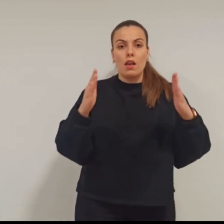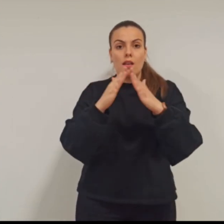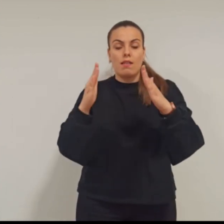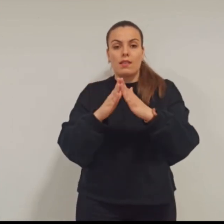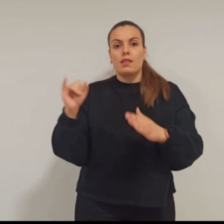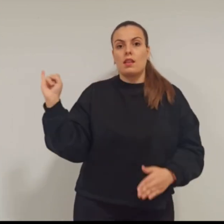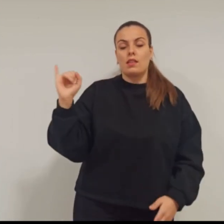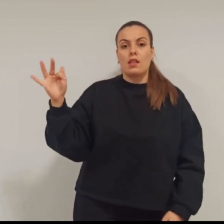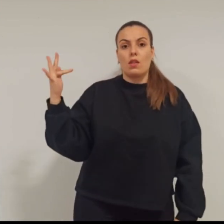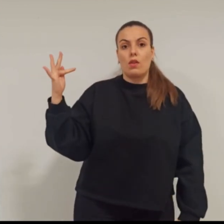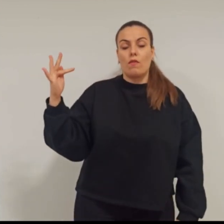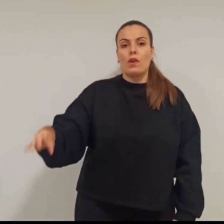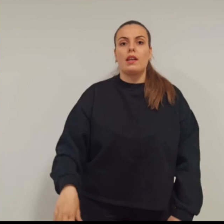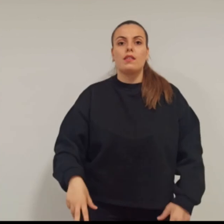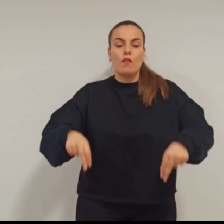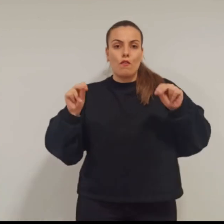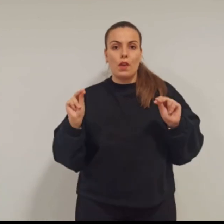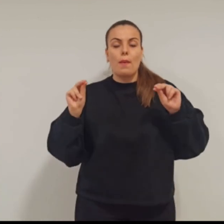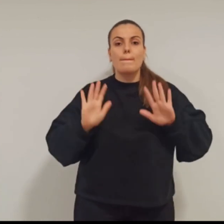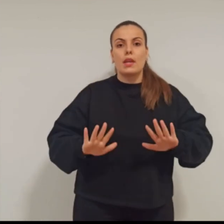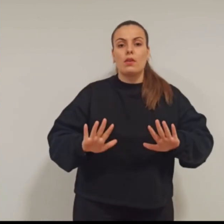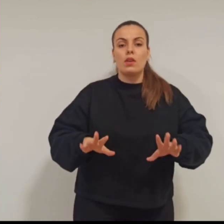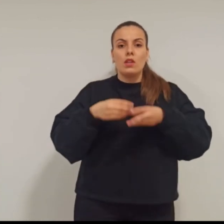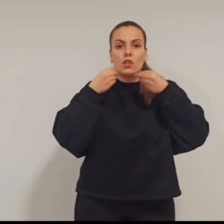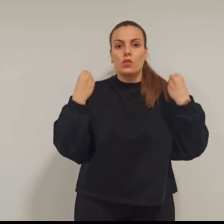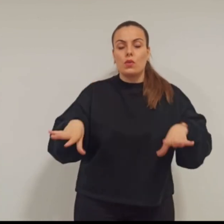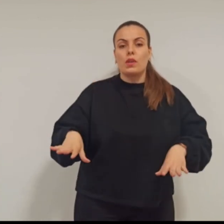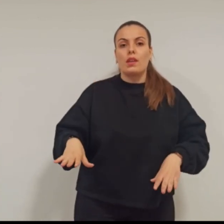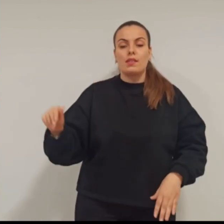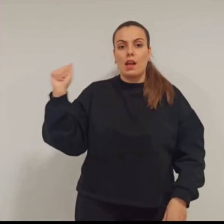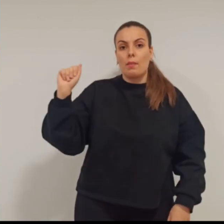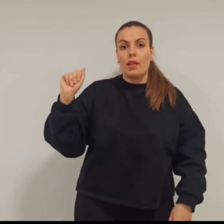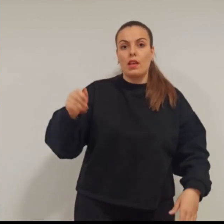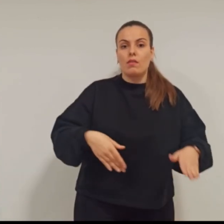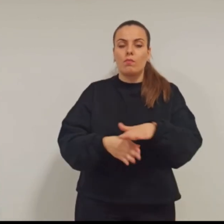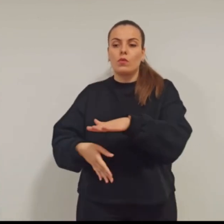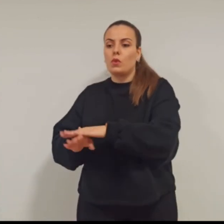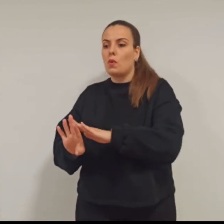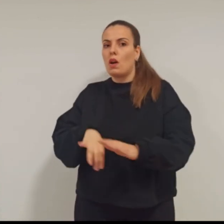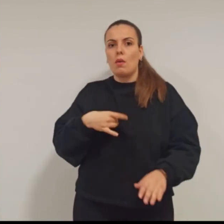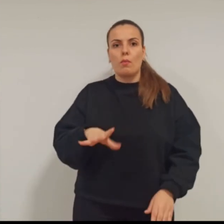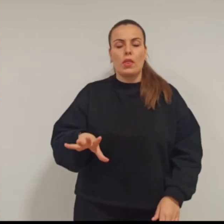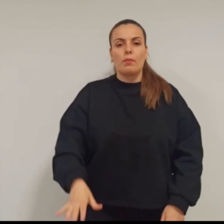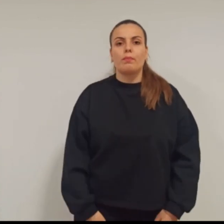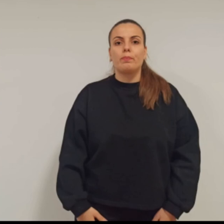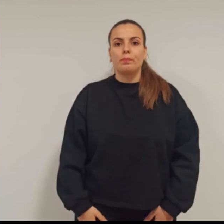la Inquisición de los Fugger, fin. Pero, historias al margen continuar, puede.